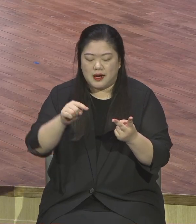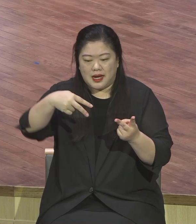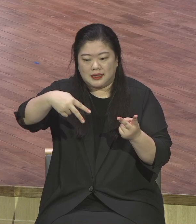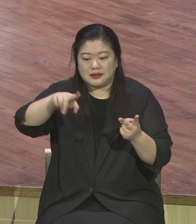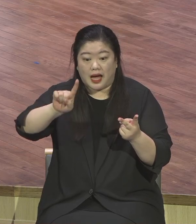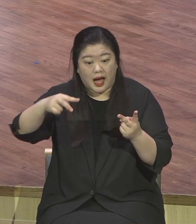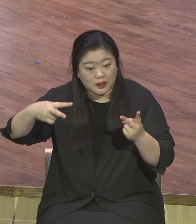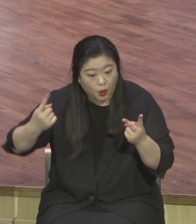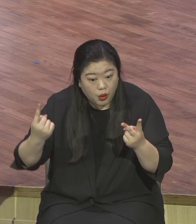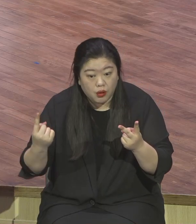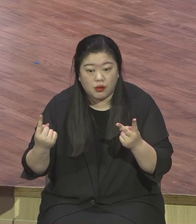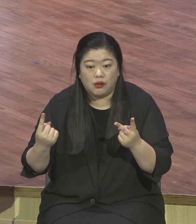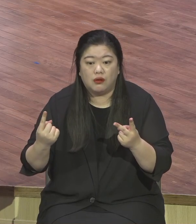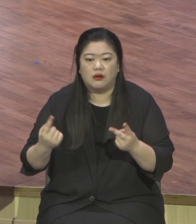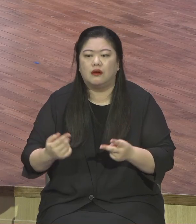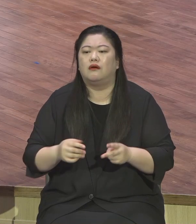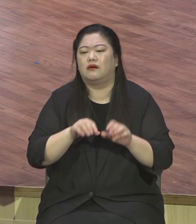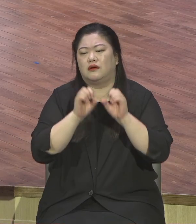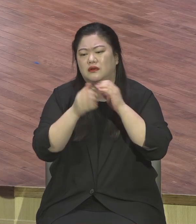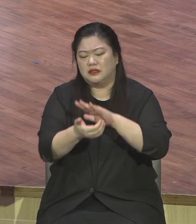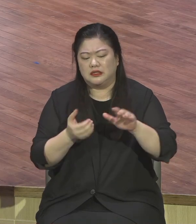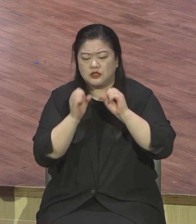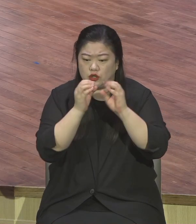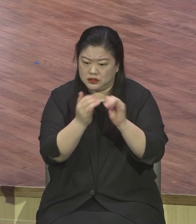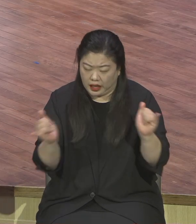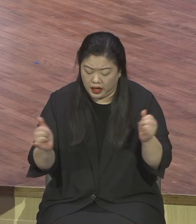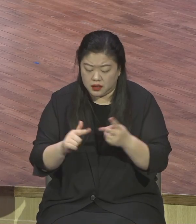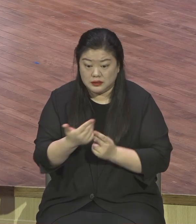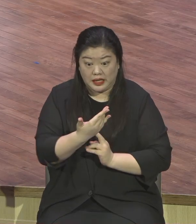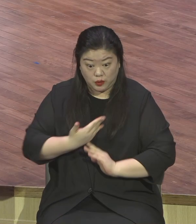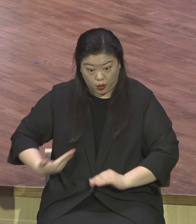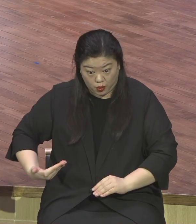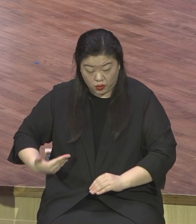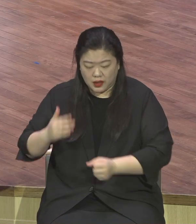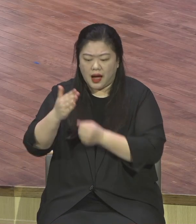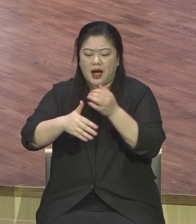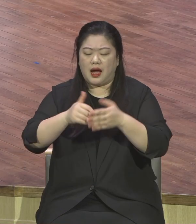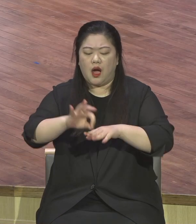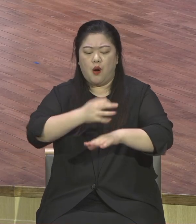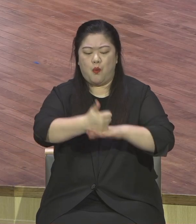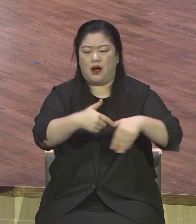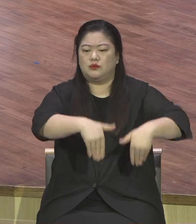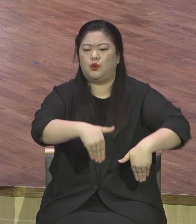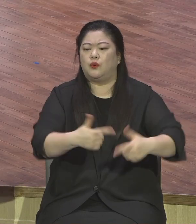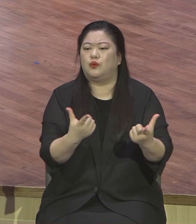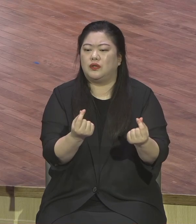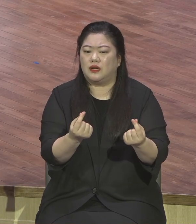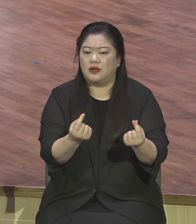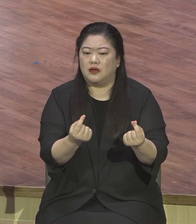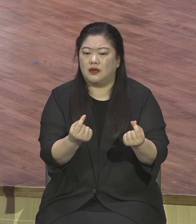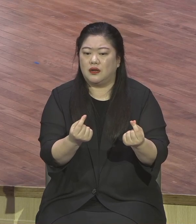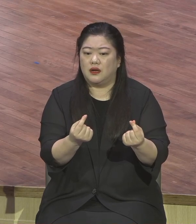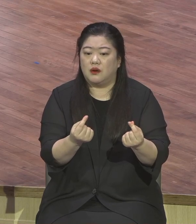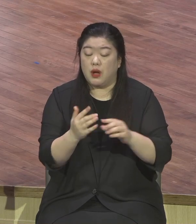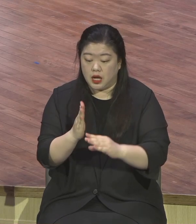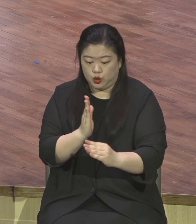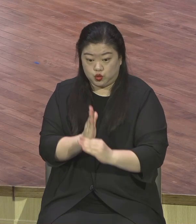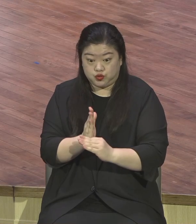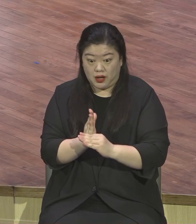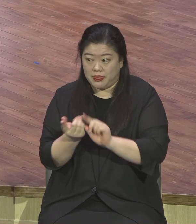하나님이신 물음을 말씀하십니까 본문에 1차적으로 초청받은 사람이 누구예요 영적으로 유대인들입니다